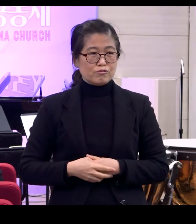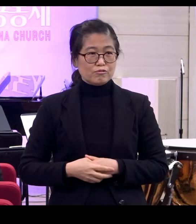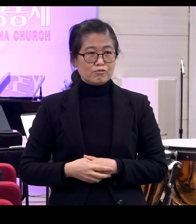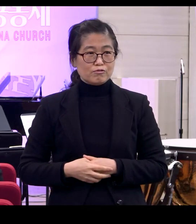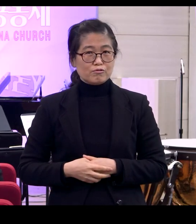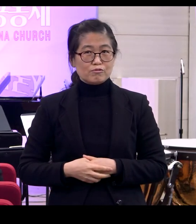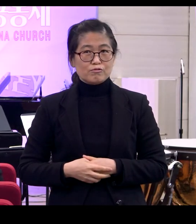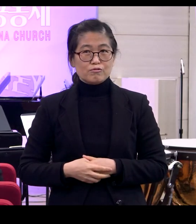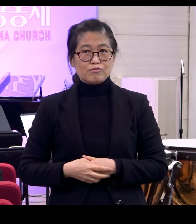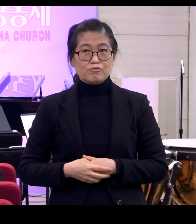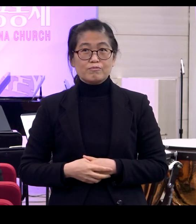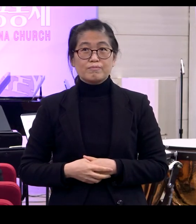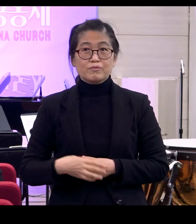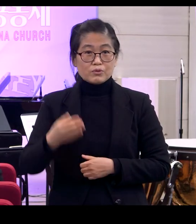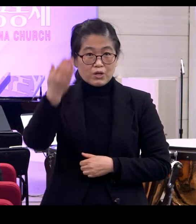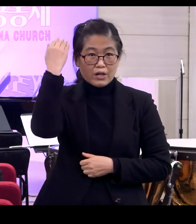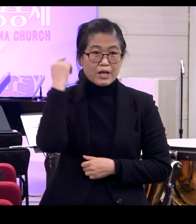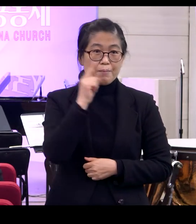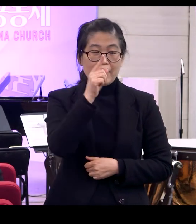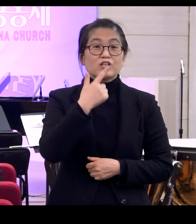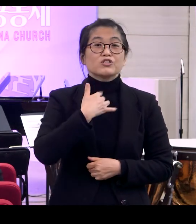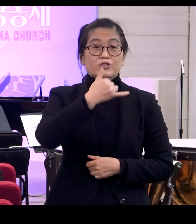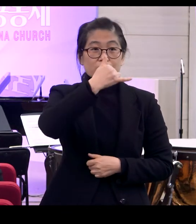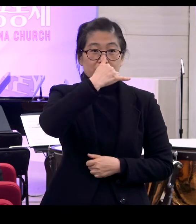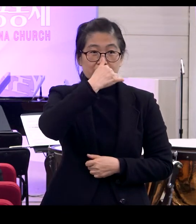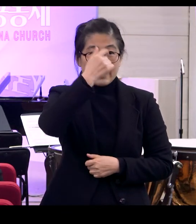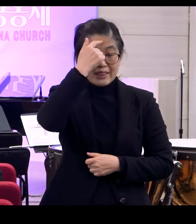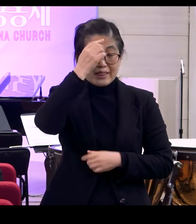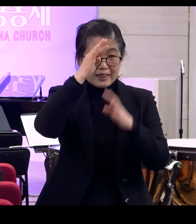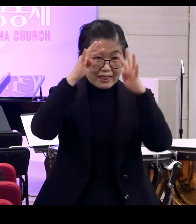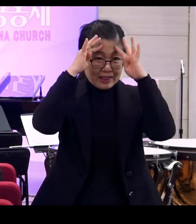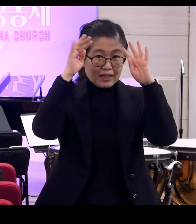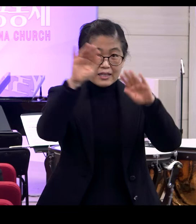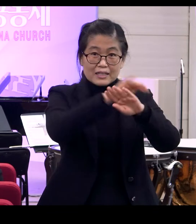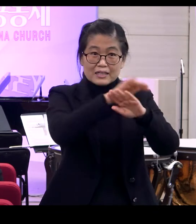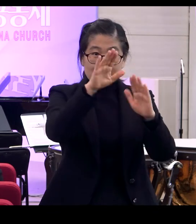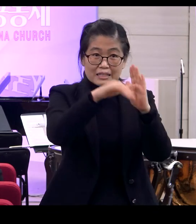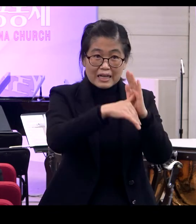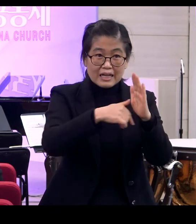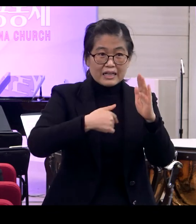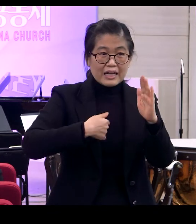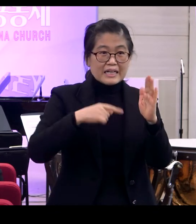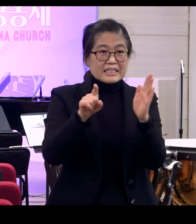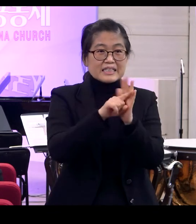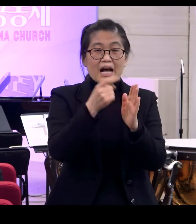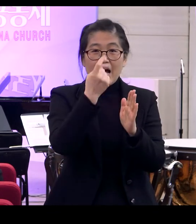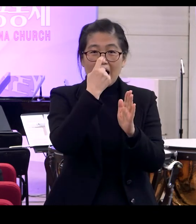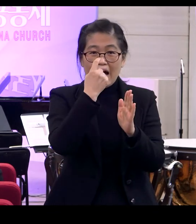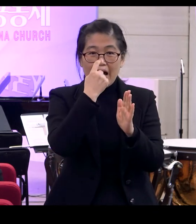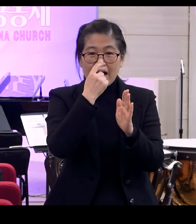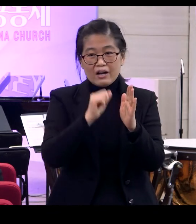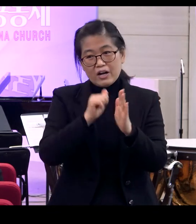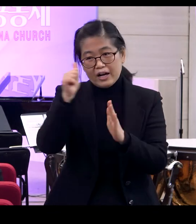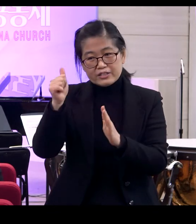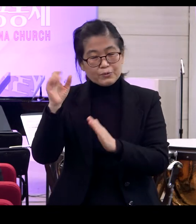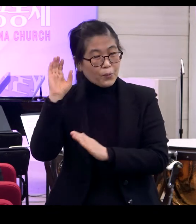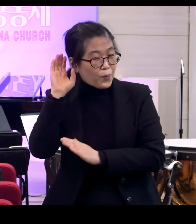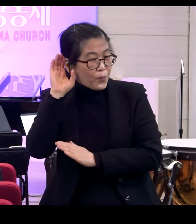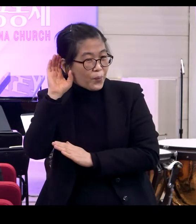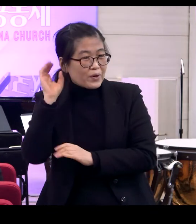제가 이전에 한번 말씀드린 적이 있는데 대학 다닐 때 제가 신과대학 가서 강의를 많이 들었다고 그랬죠 그때 그